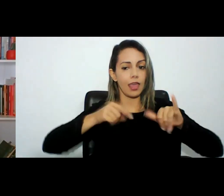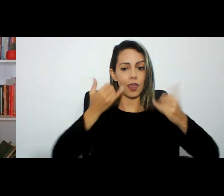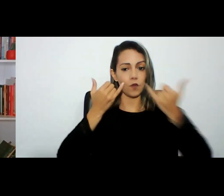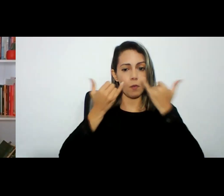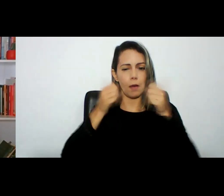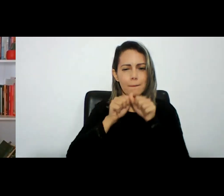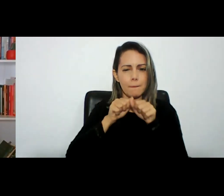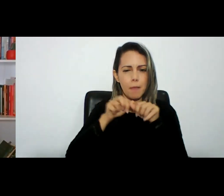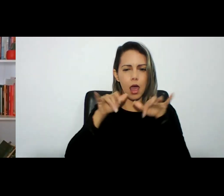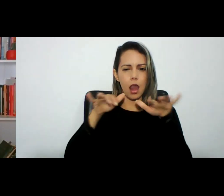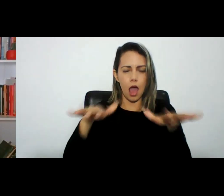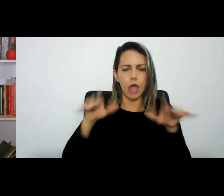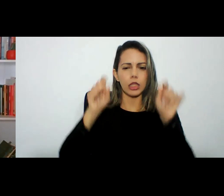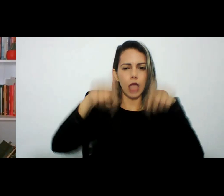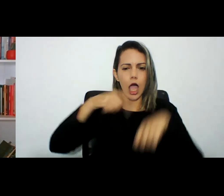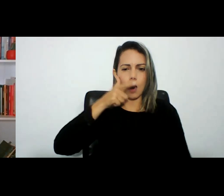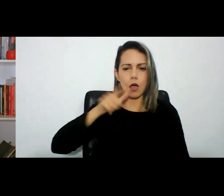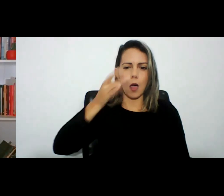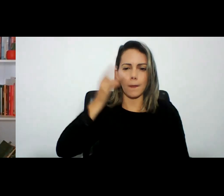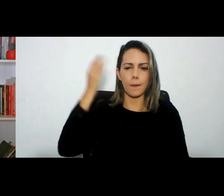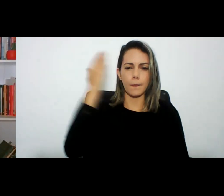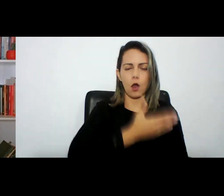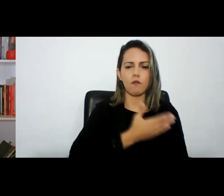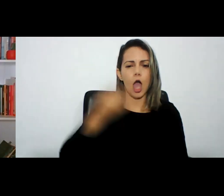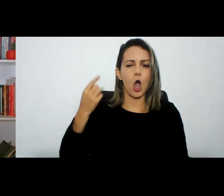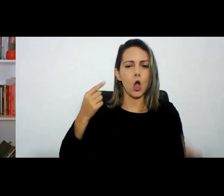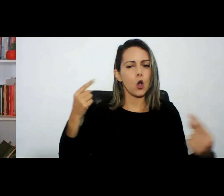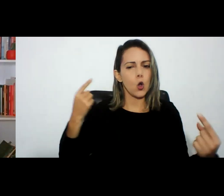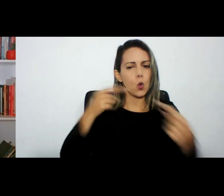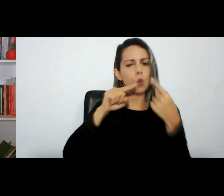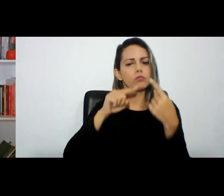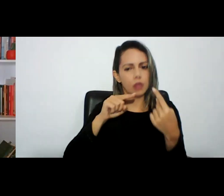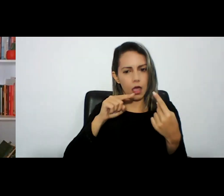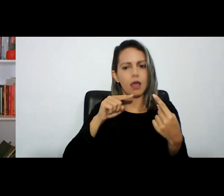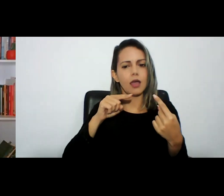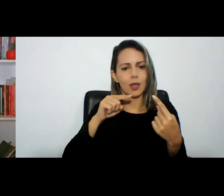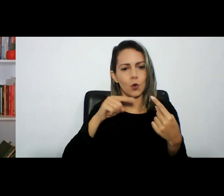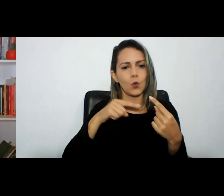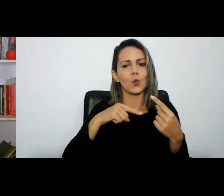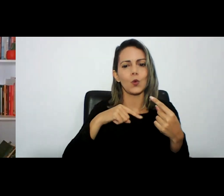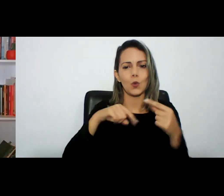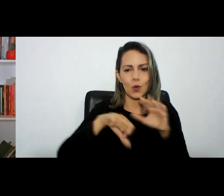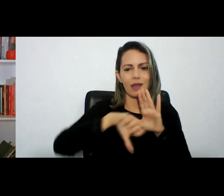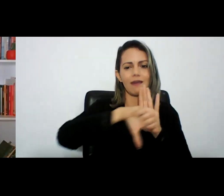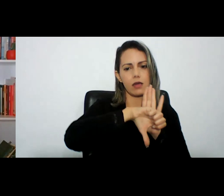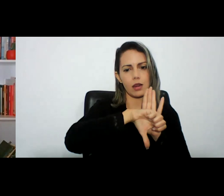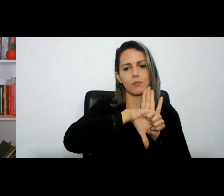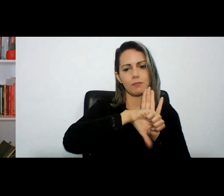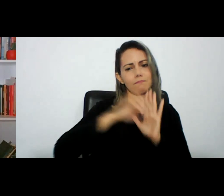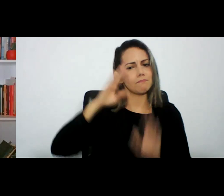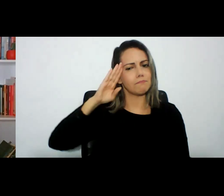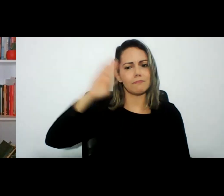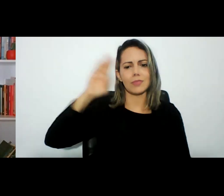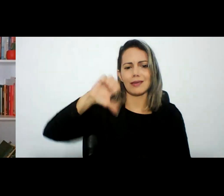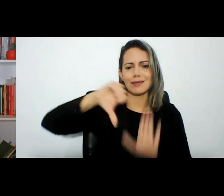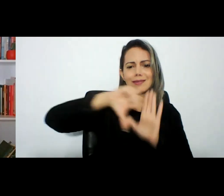tão valioso no combate à criminalidade principalmente aquela criminalidade mais densa como